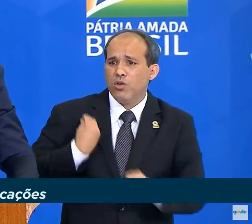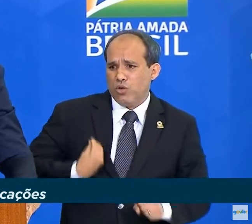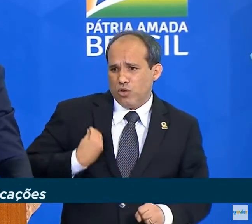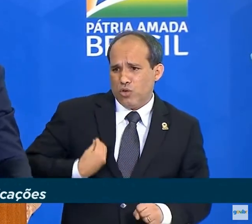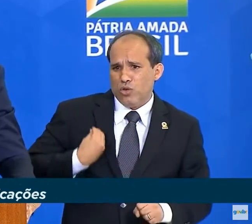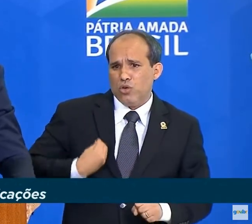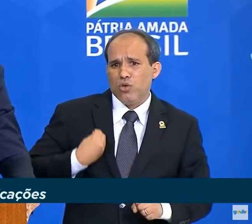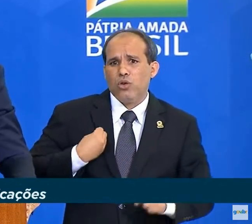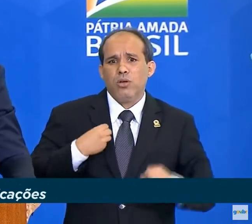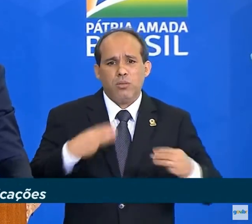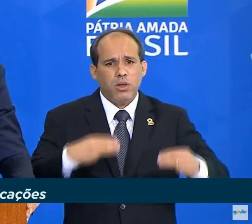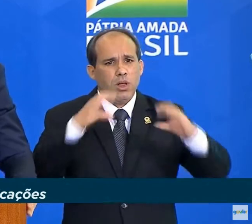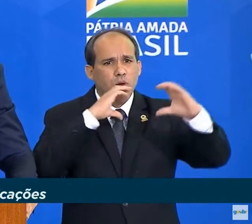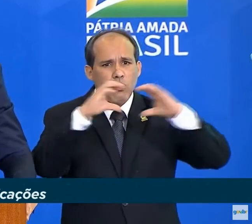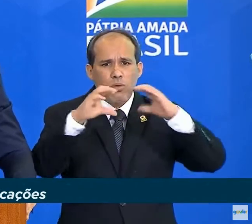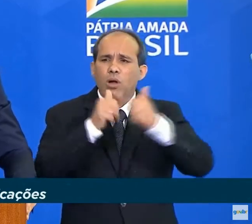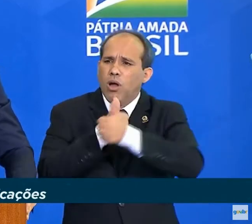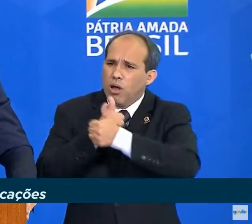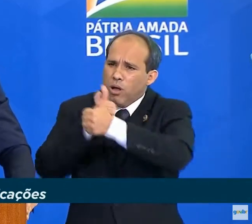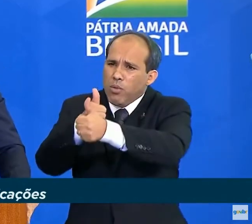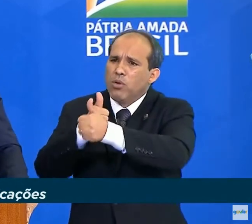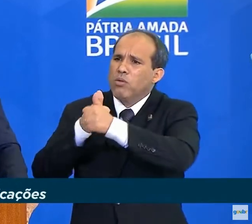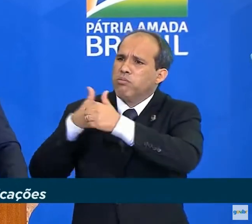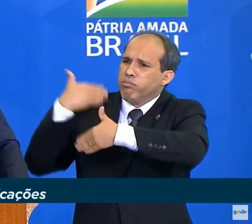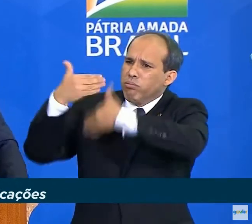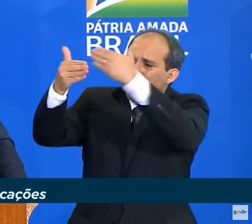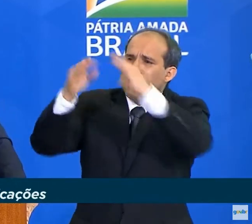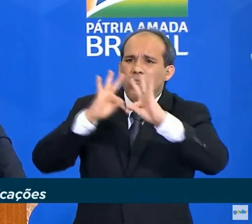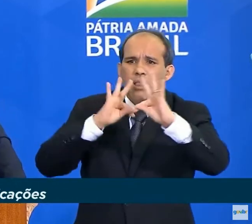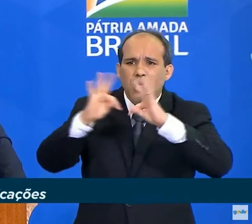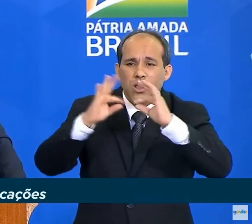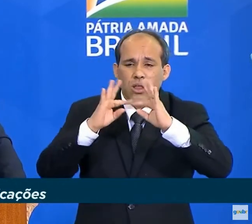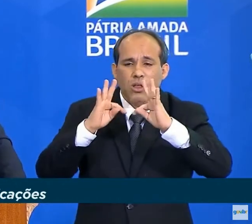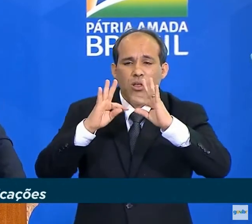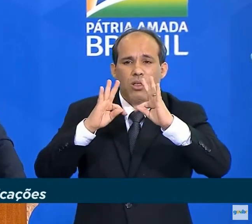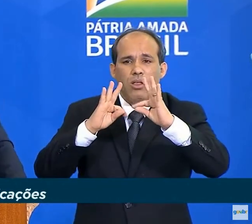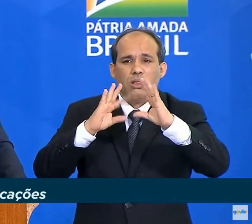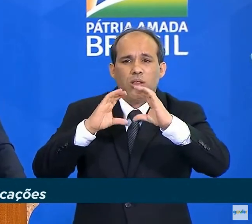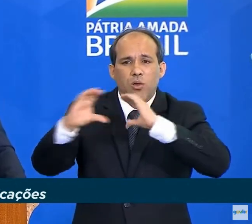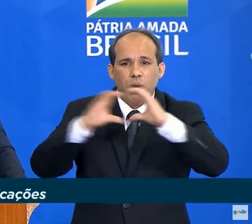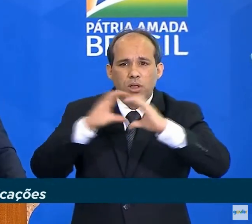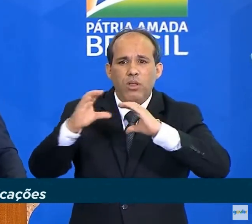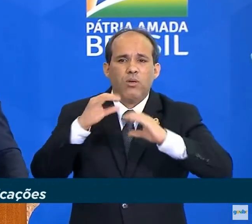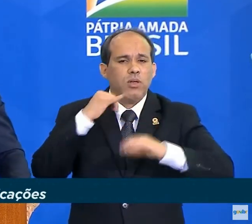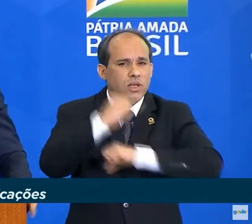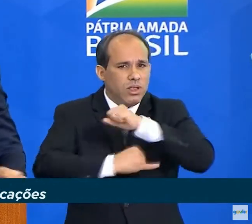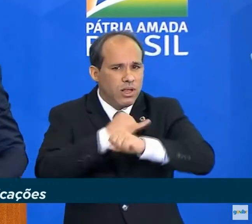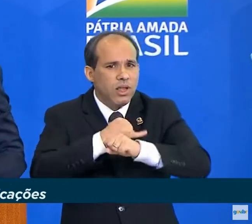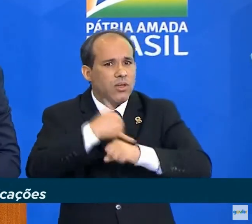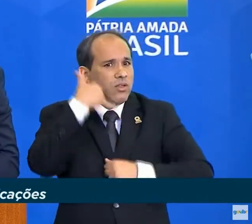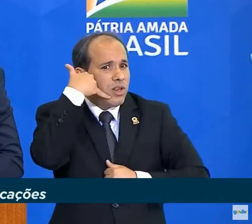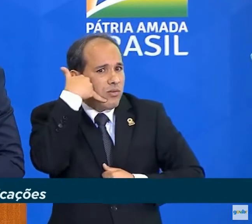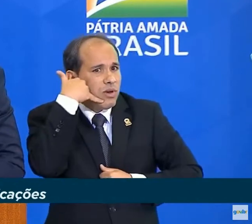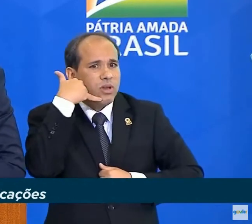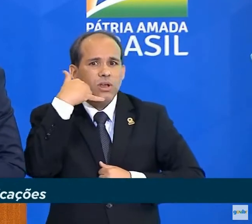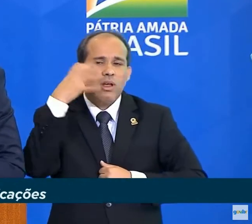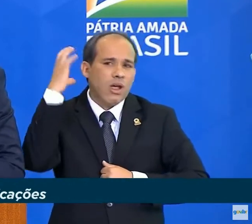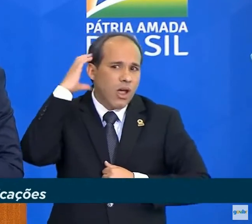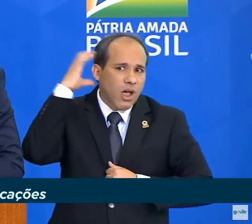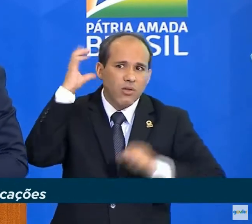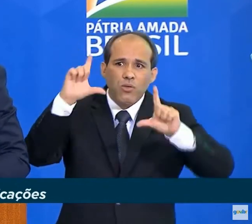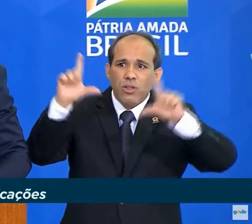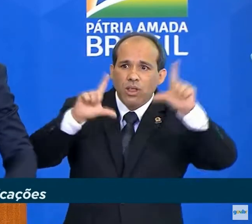tecnológicos no campo da telefonia, da internet, rádio e TV, mas essas mudanças agora